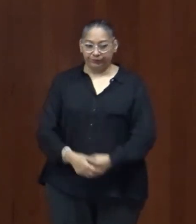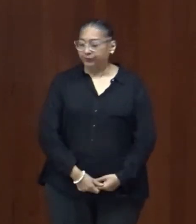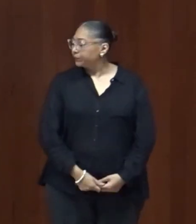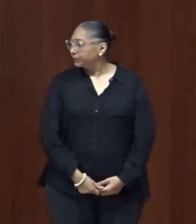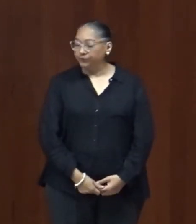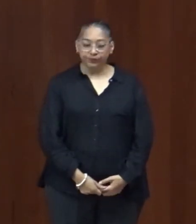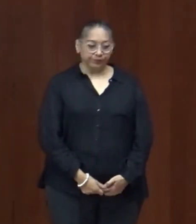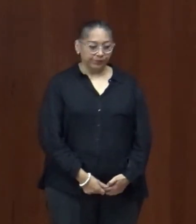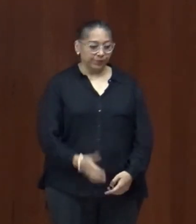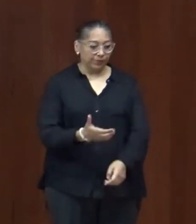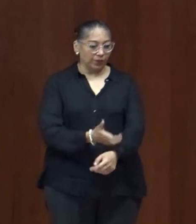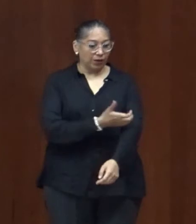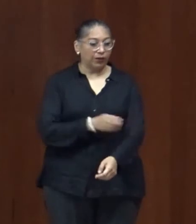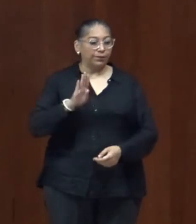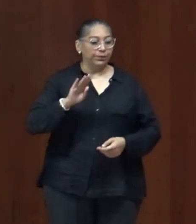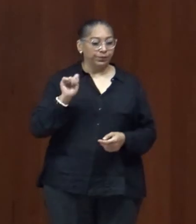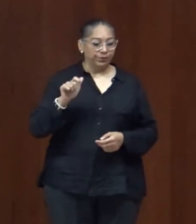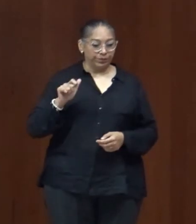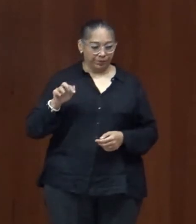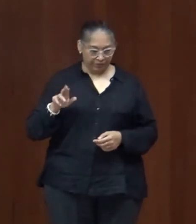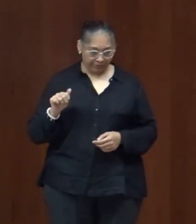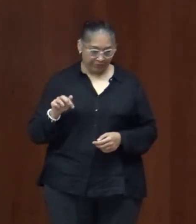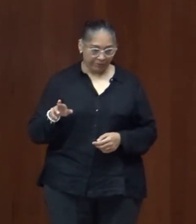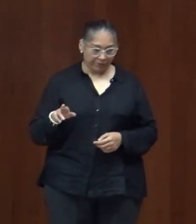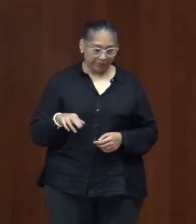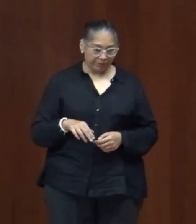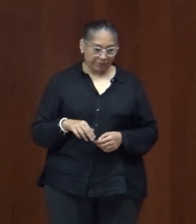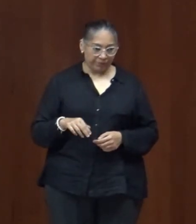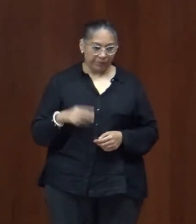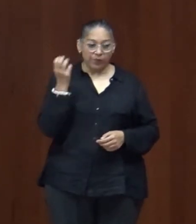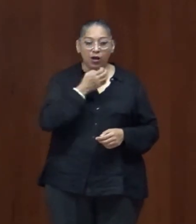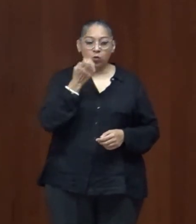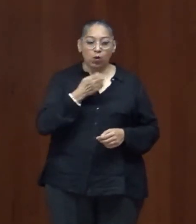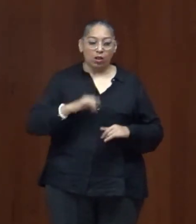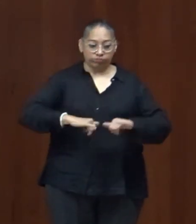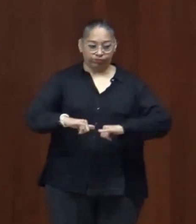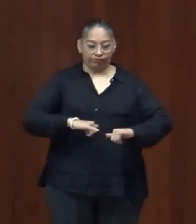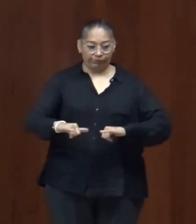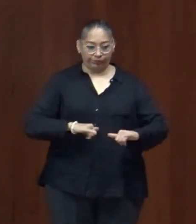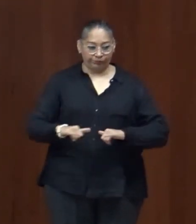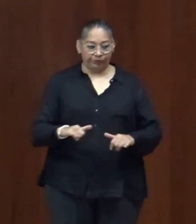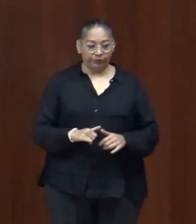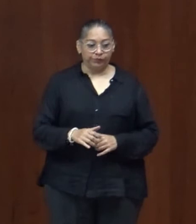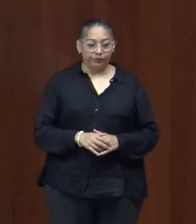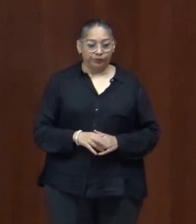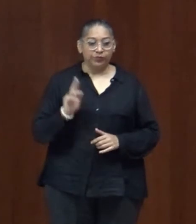compañera la netinera ella es coordinadora de la colección de geografía ella estudió